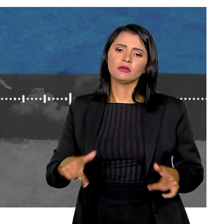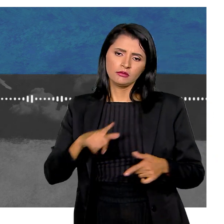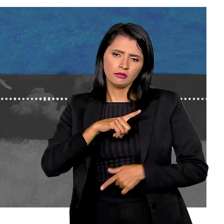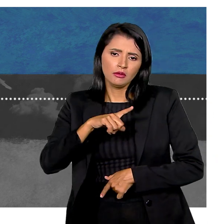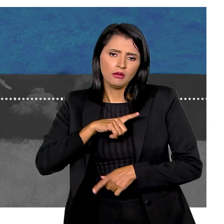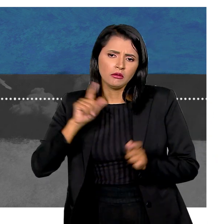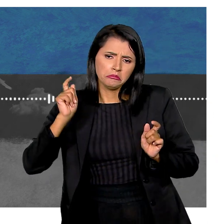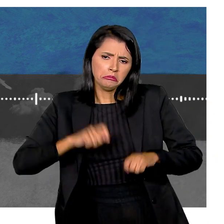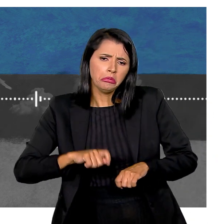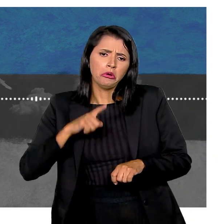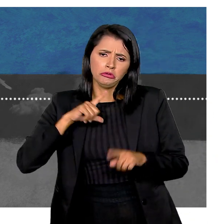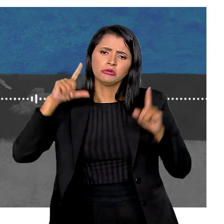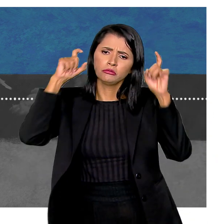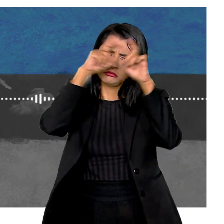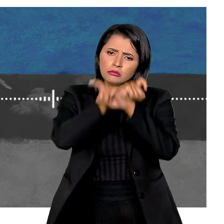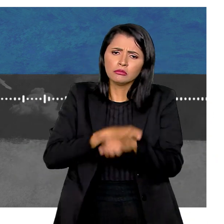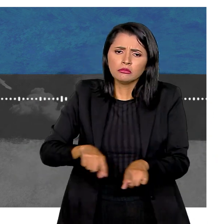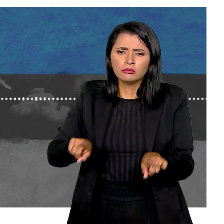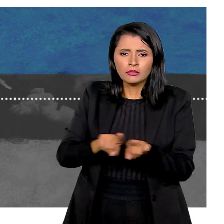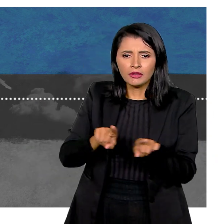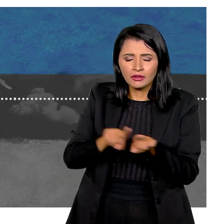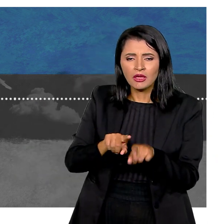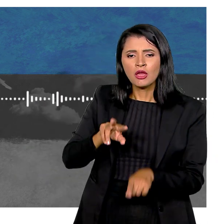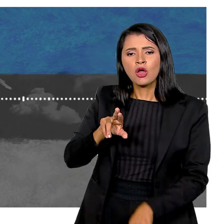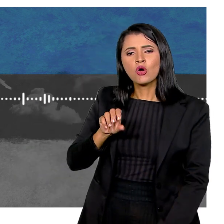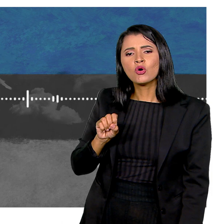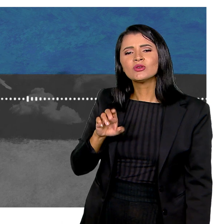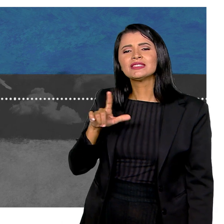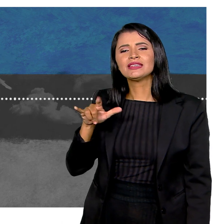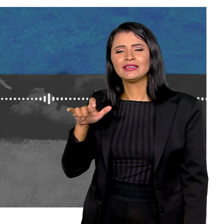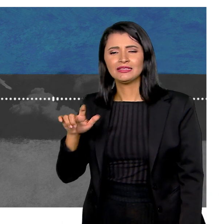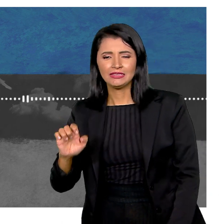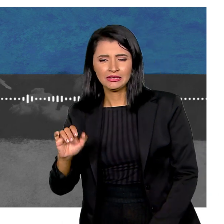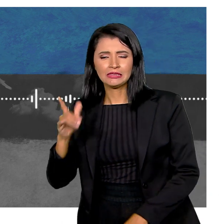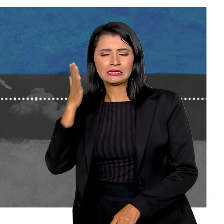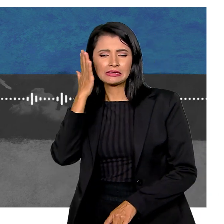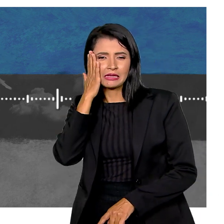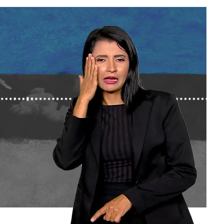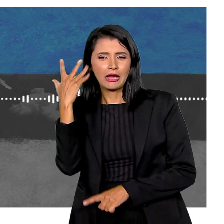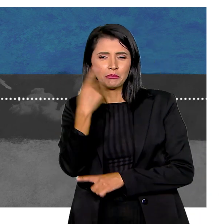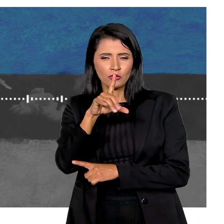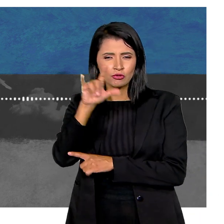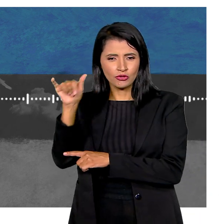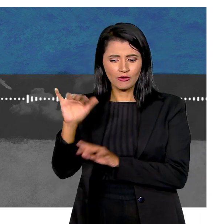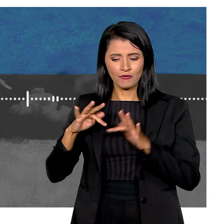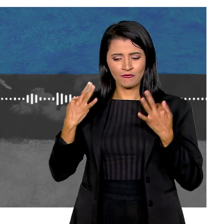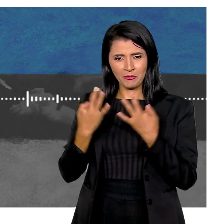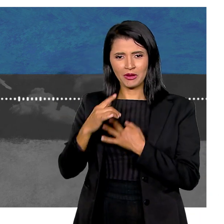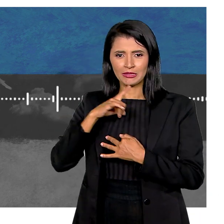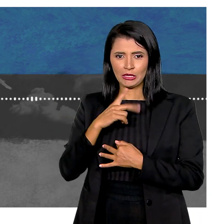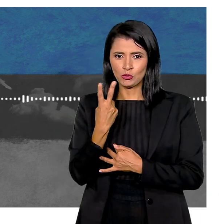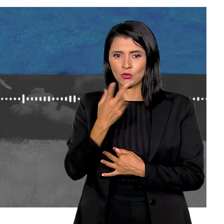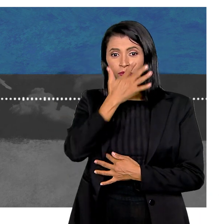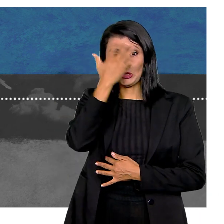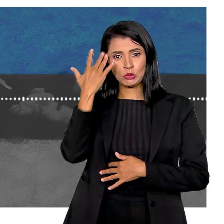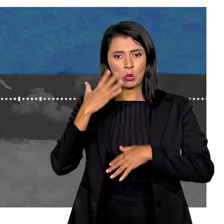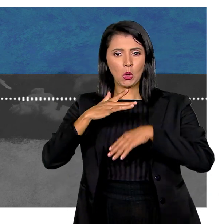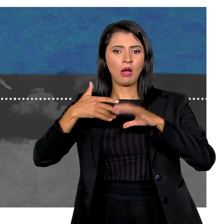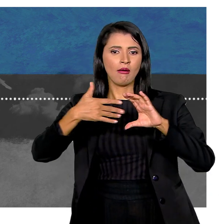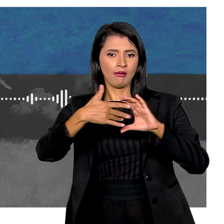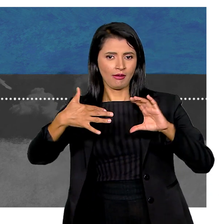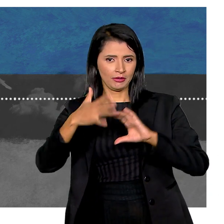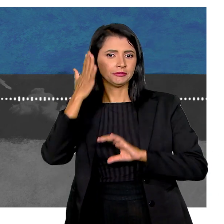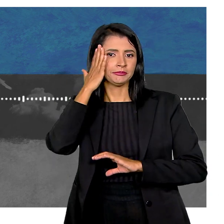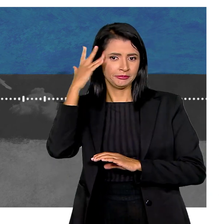haver diferenças E que podem existir dificuldades Roseli Sabe bem o que é o dia a dia De uma família com dois raros em